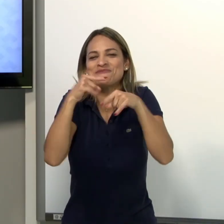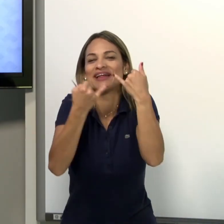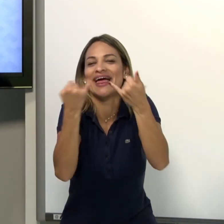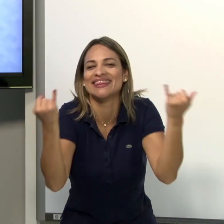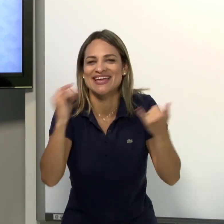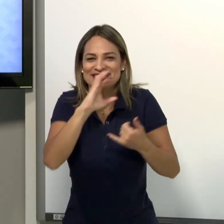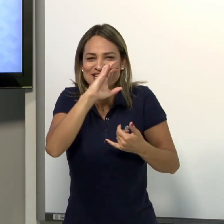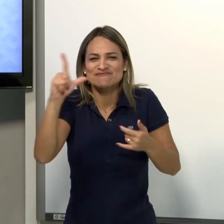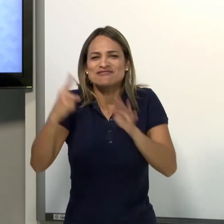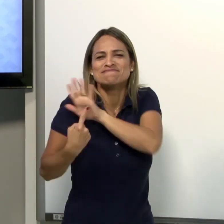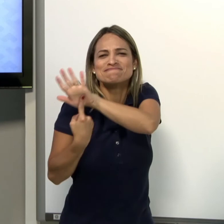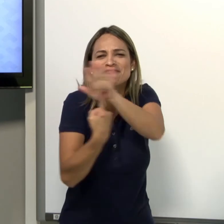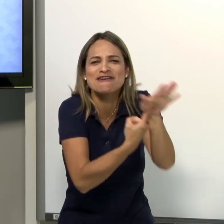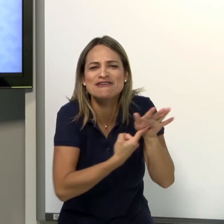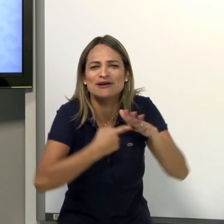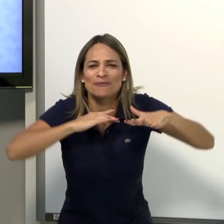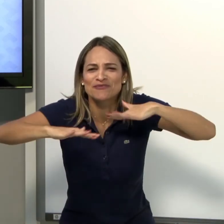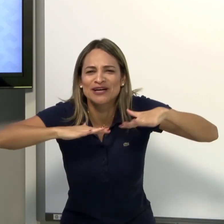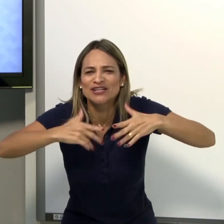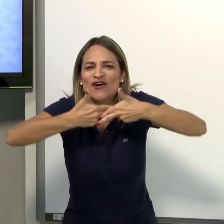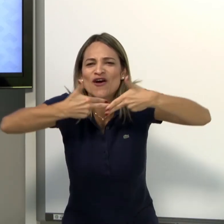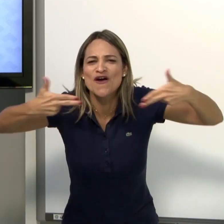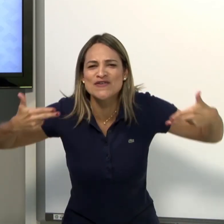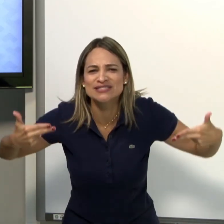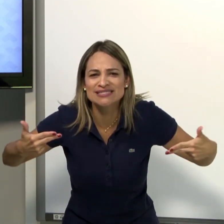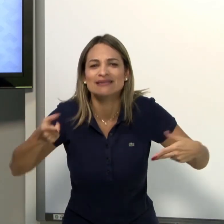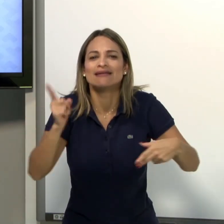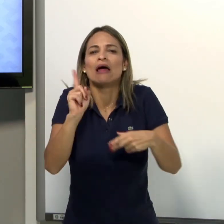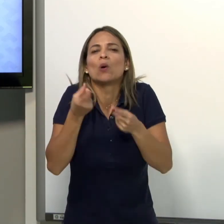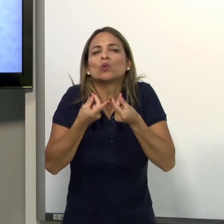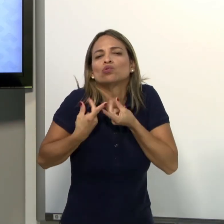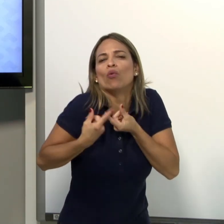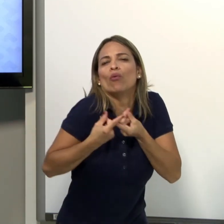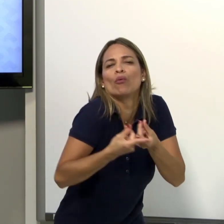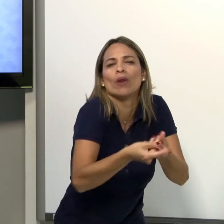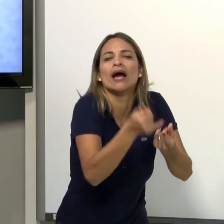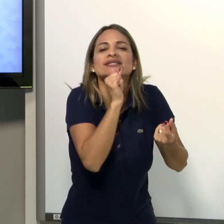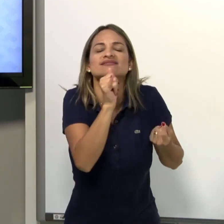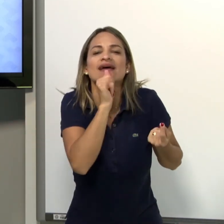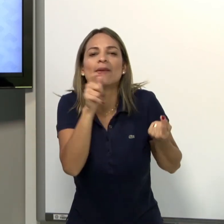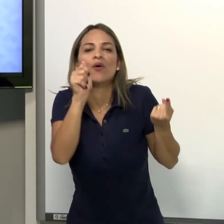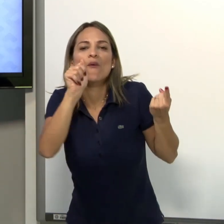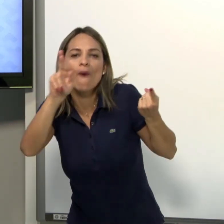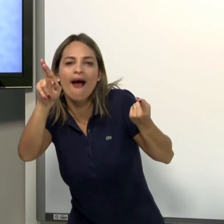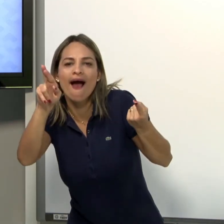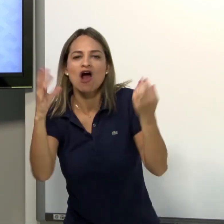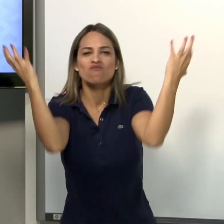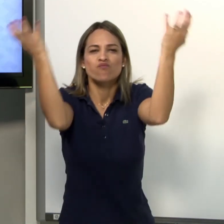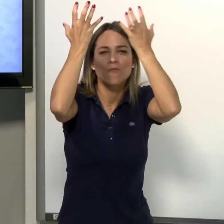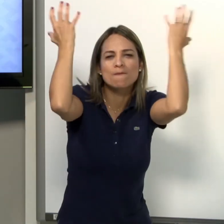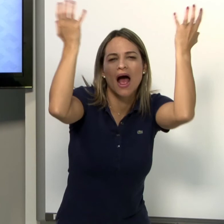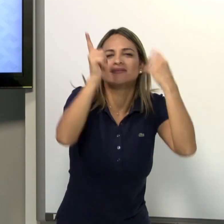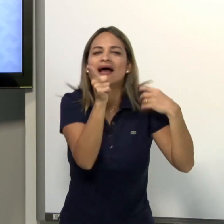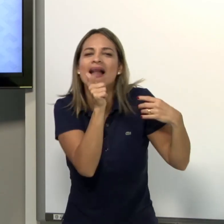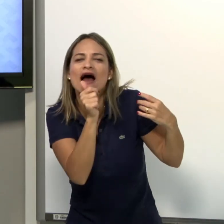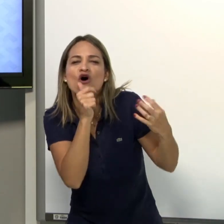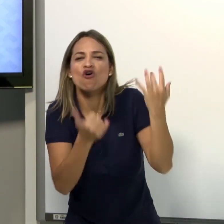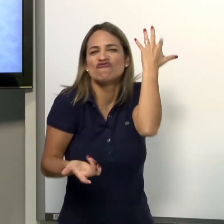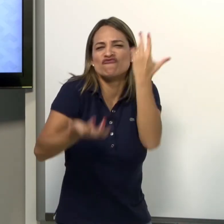Agora vamos ver aqui uma perguntinha bem simples. Um classificador que mostra movimentos ou elementos. Algumas coisas como ar,